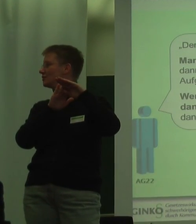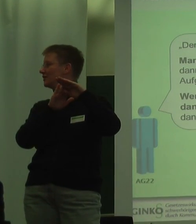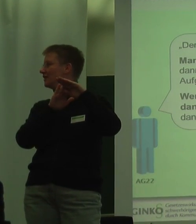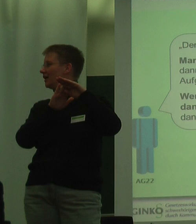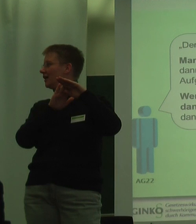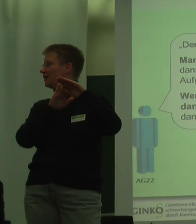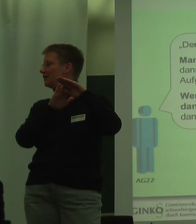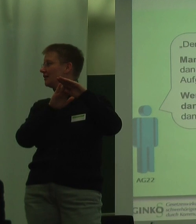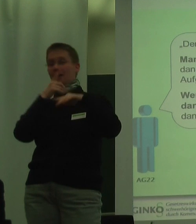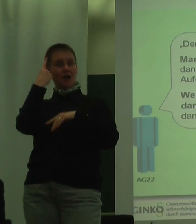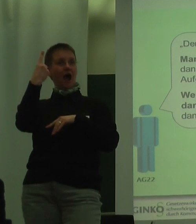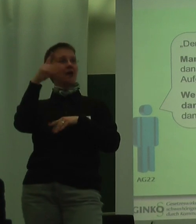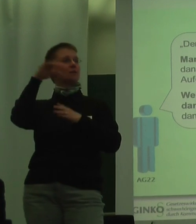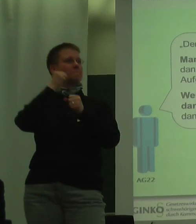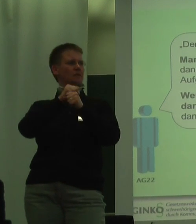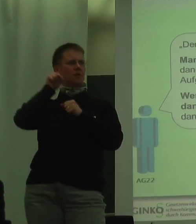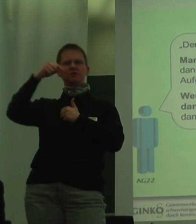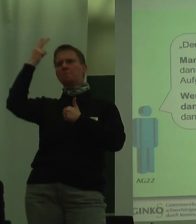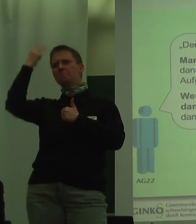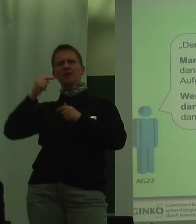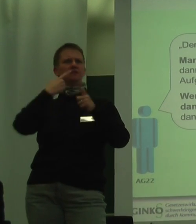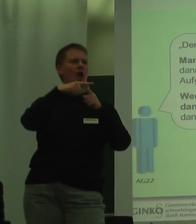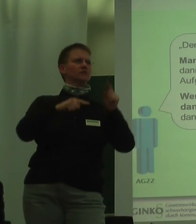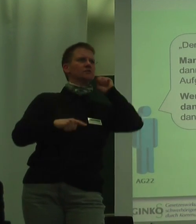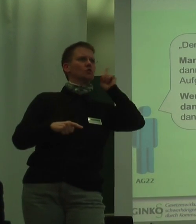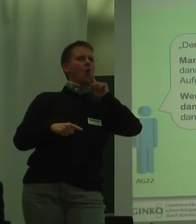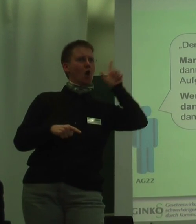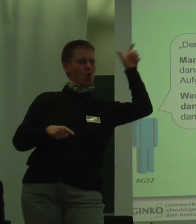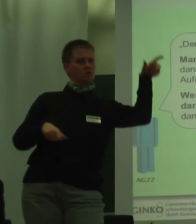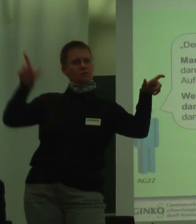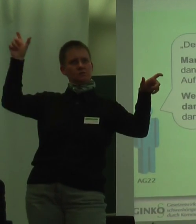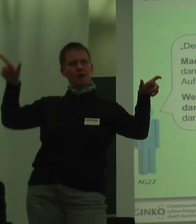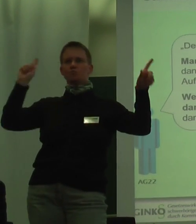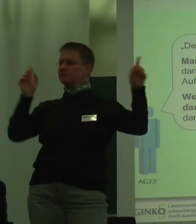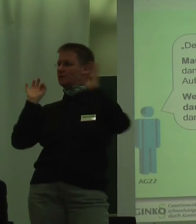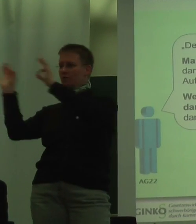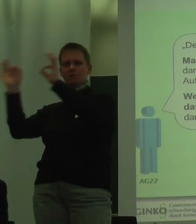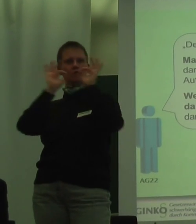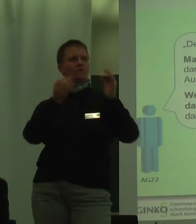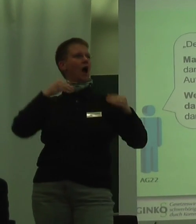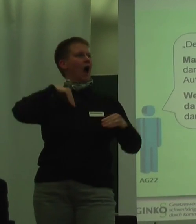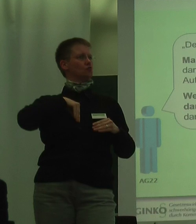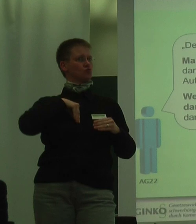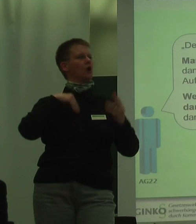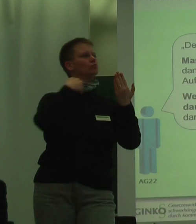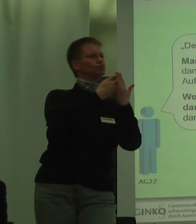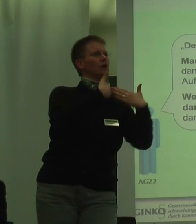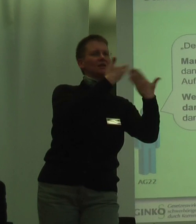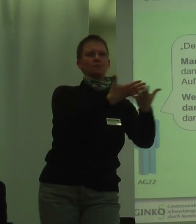Der eine Mitarbeiter ist blind, der andere wird überlos. Man muss sich immer auf die Situation einstellen, dann gibt es eine Lösung. Ich hätte fast